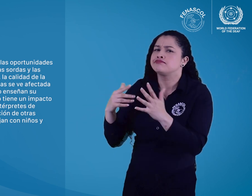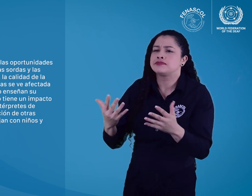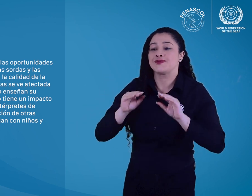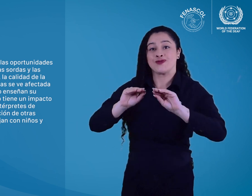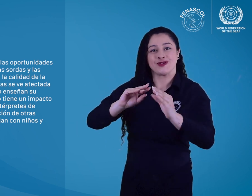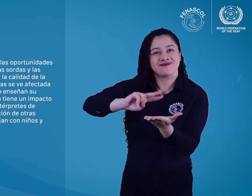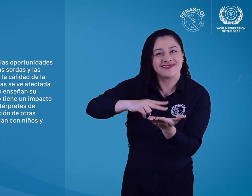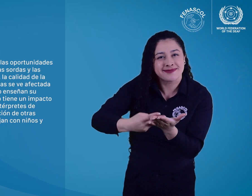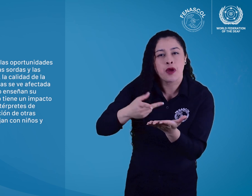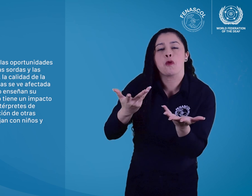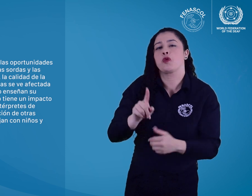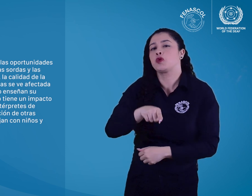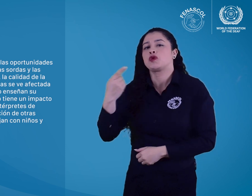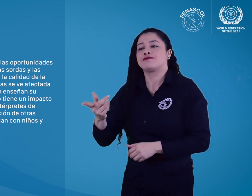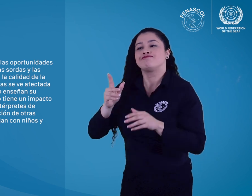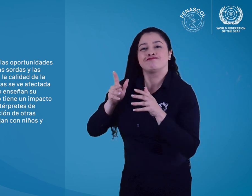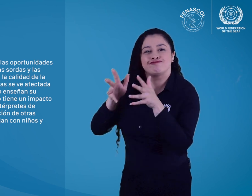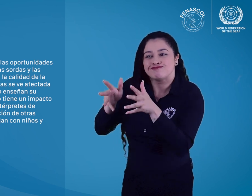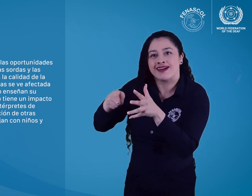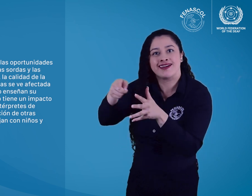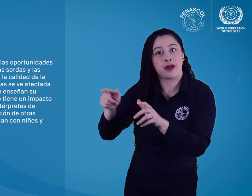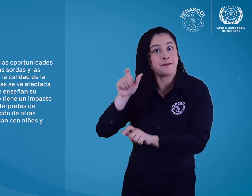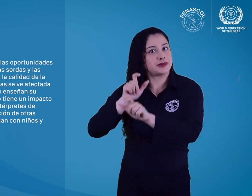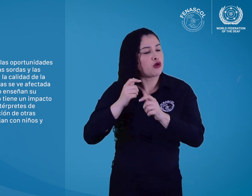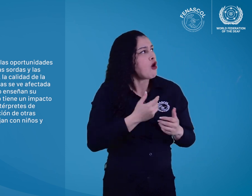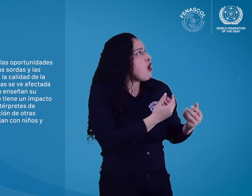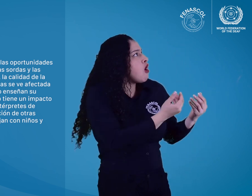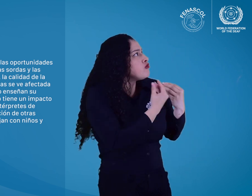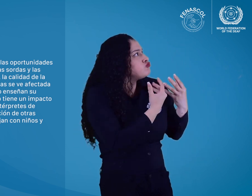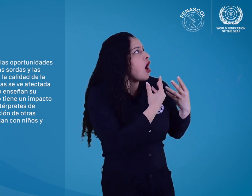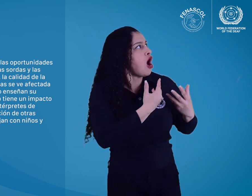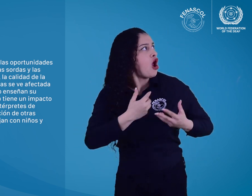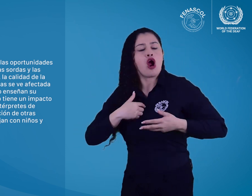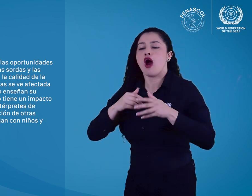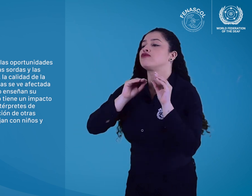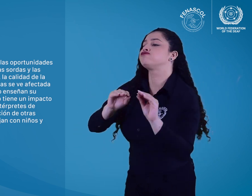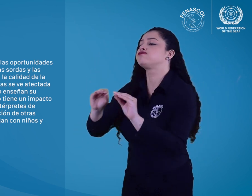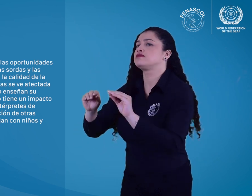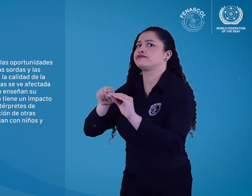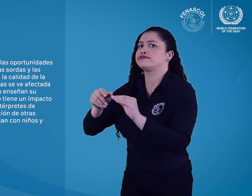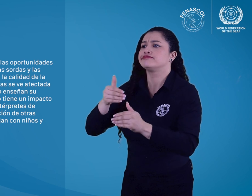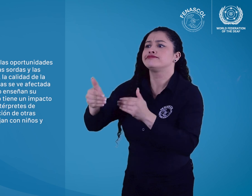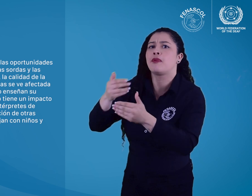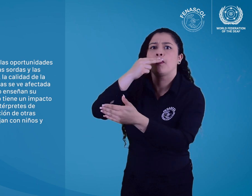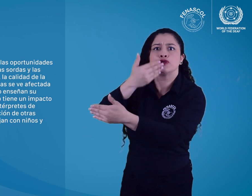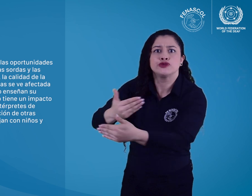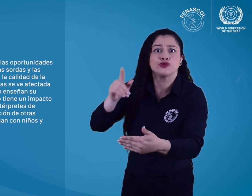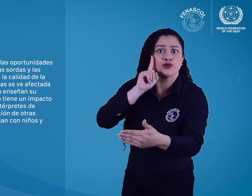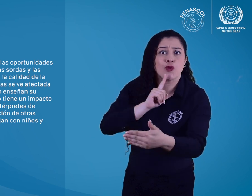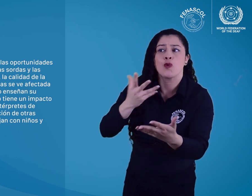sordas no enseñan su lengua de señas nacional. Esto tiene un impacto negativo en la formación de intérpretes de lengua